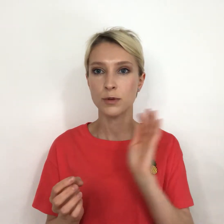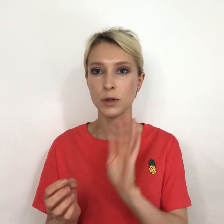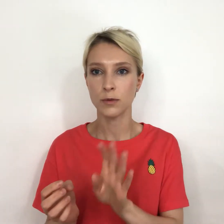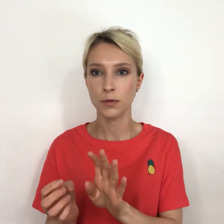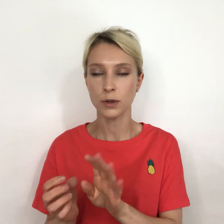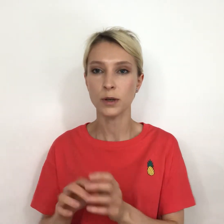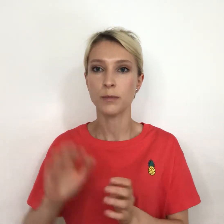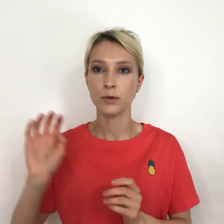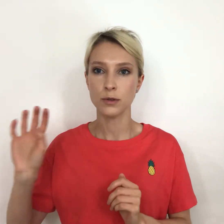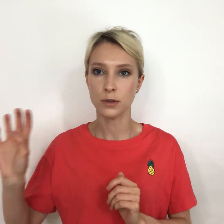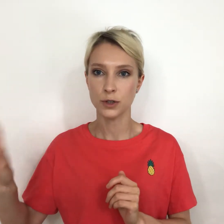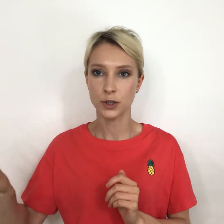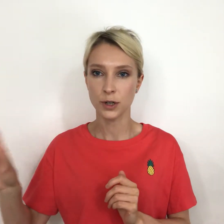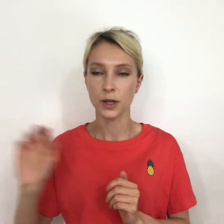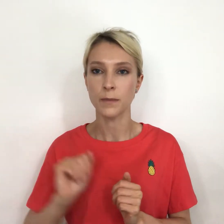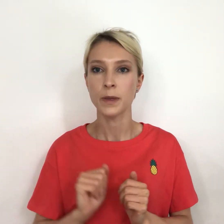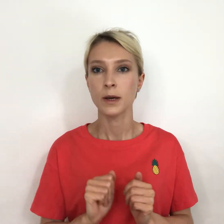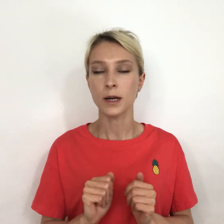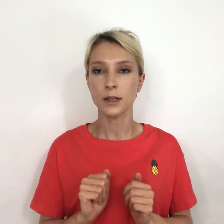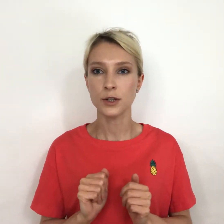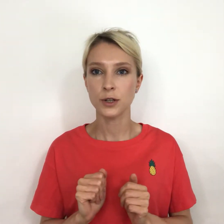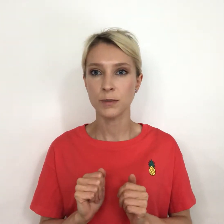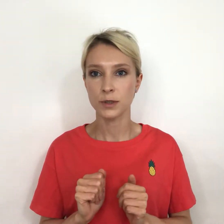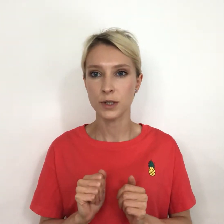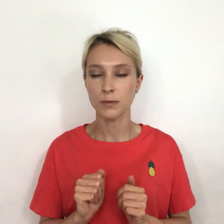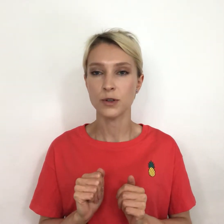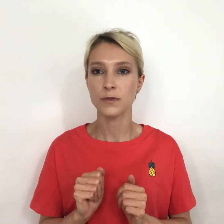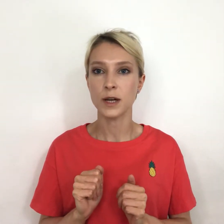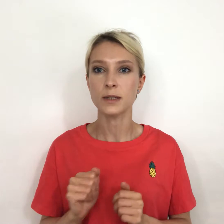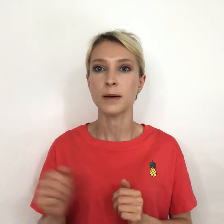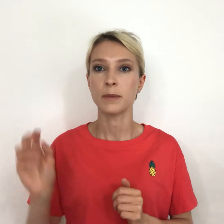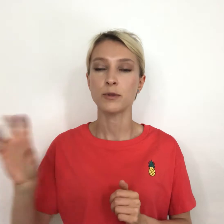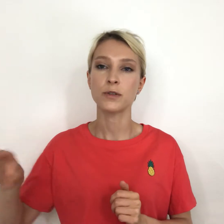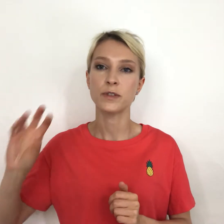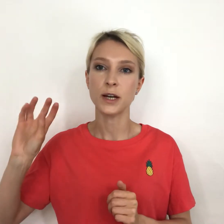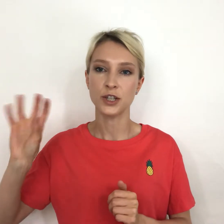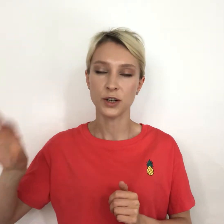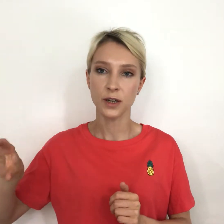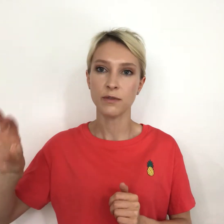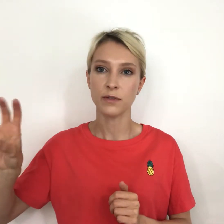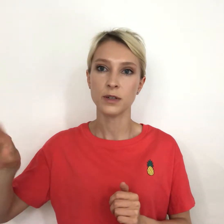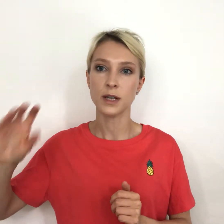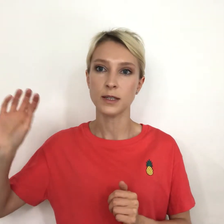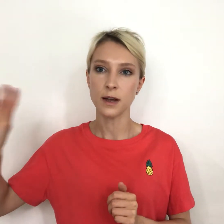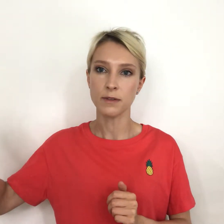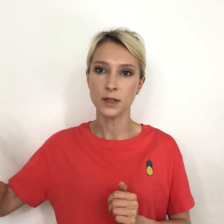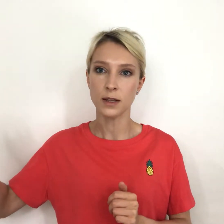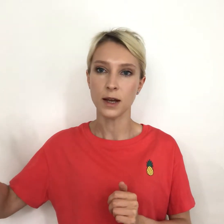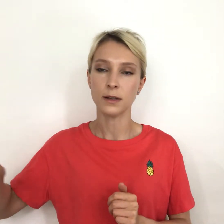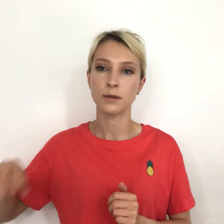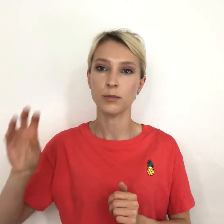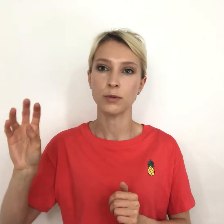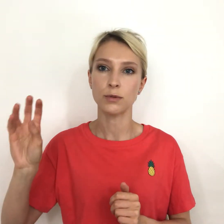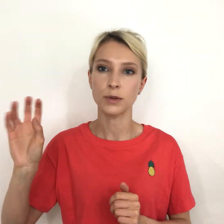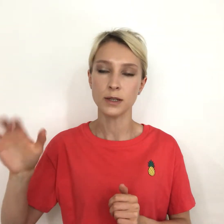углеводы, плюс жиры. Какие жиры мы здесь можем взять? Мы можем взять жиры в составе салата. Это будут у нас